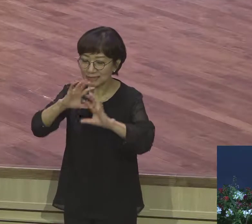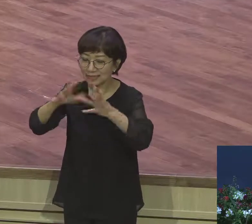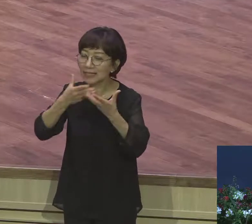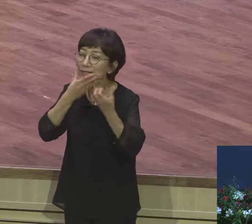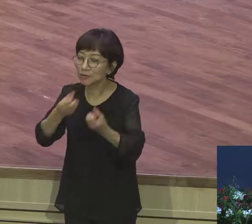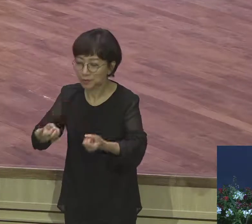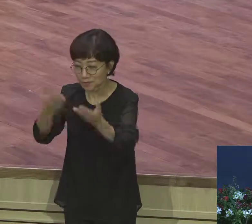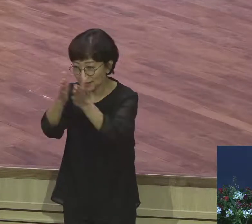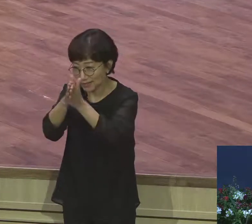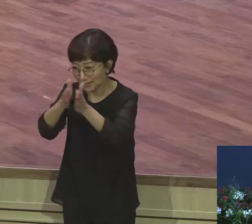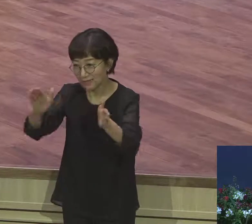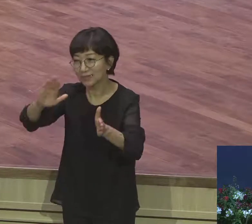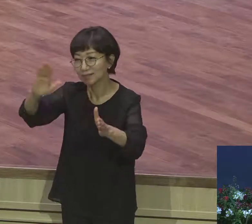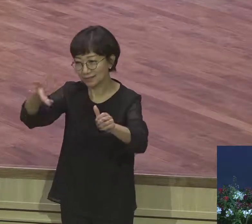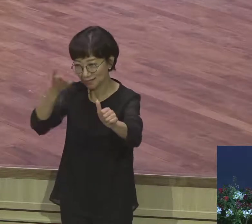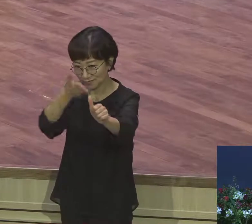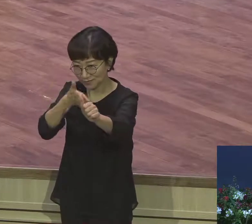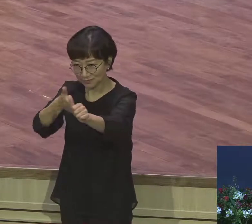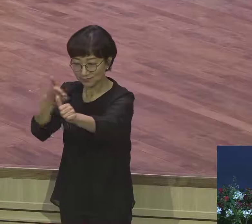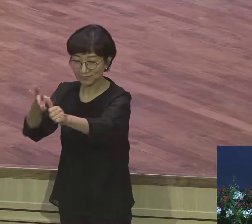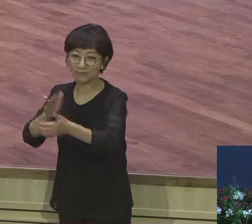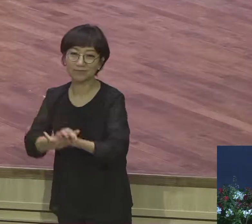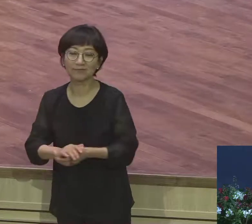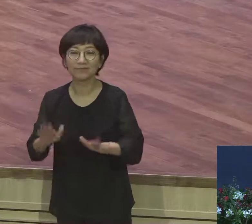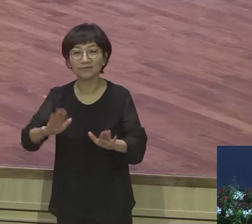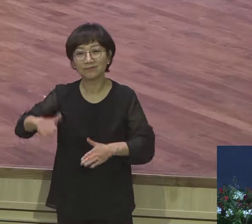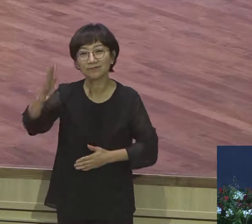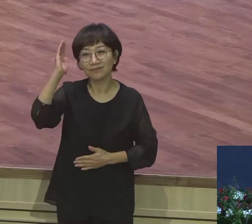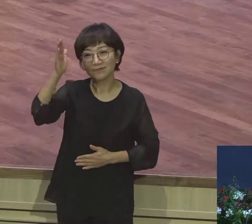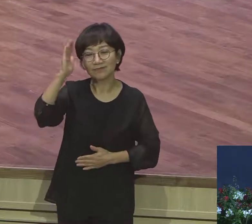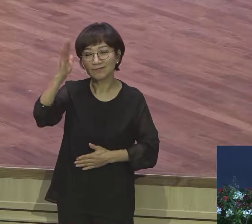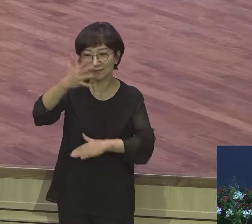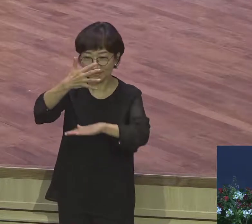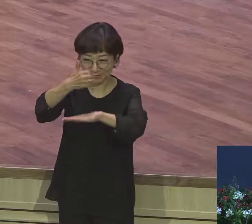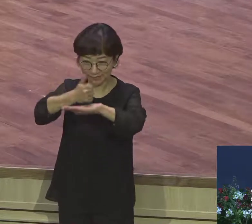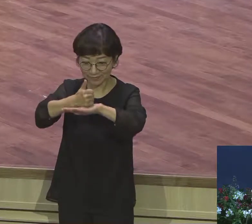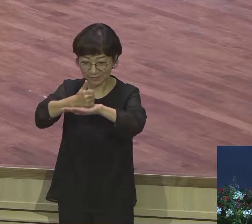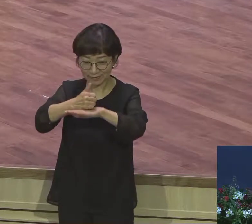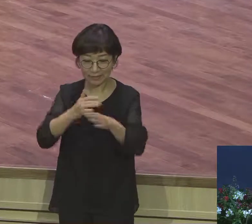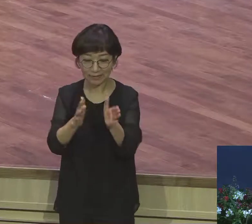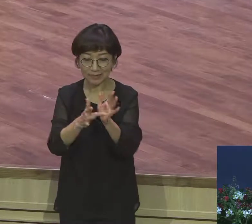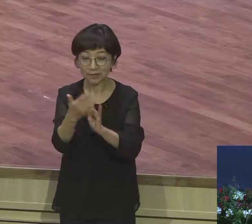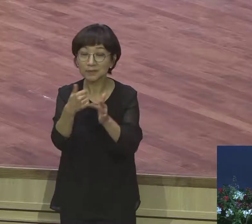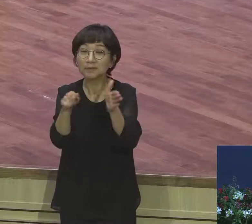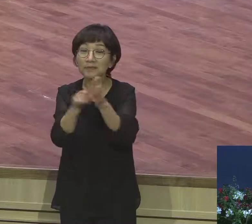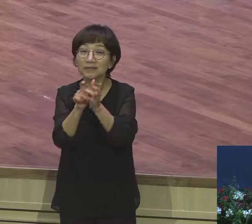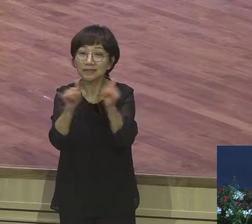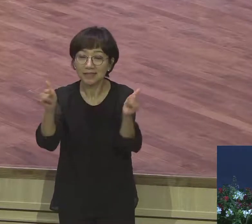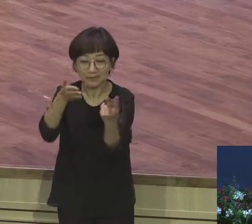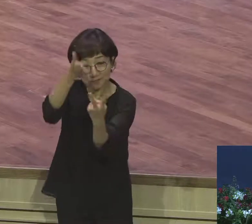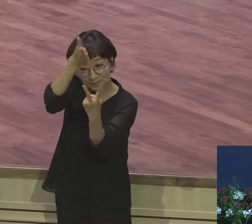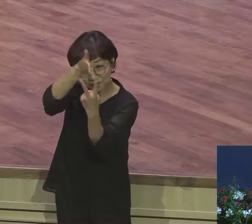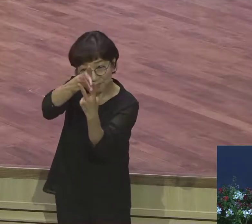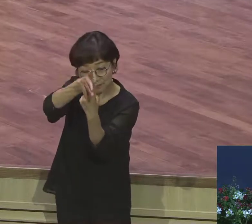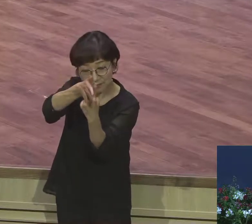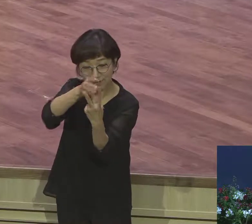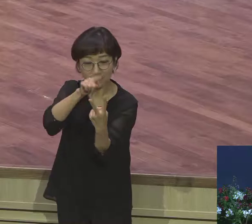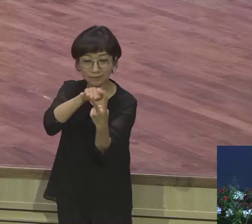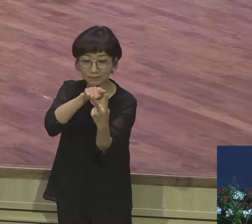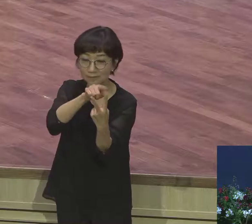결론입니다 그리스도인은요 두 종류가 있어요 모두가 다 하나님의 약속과